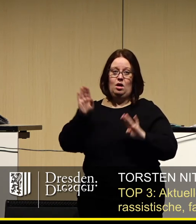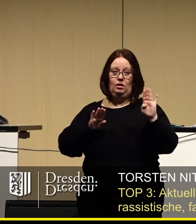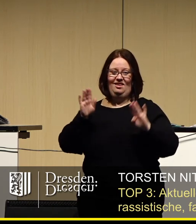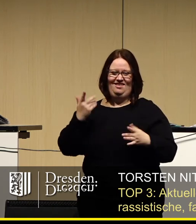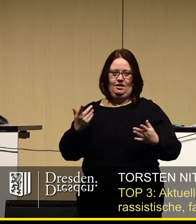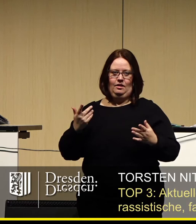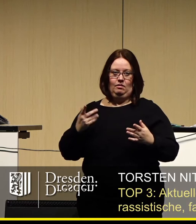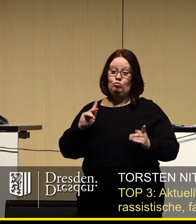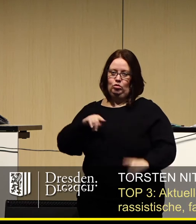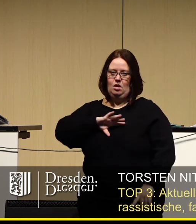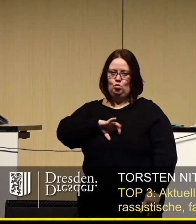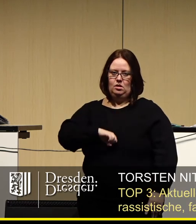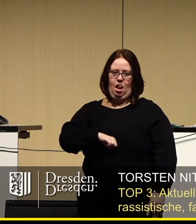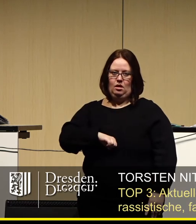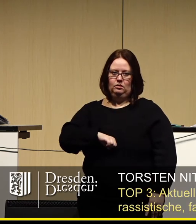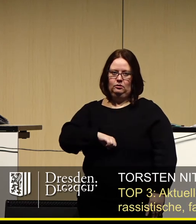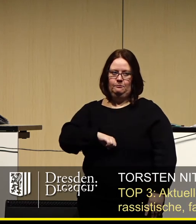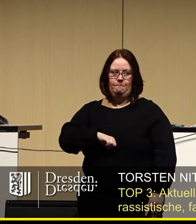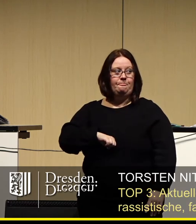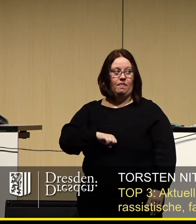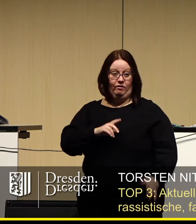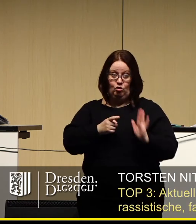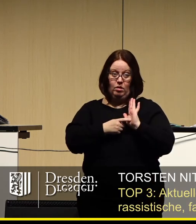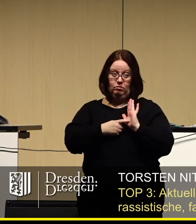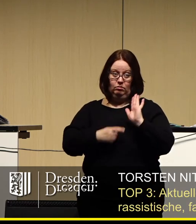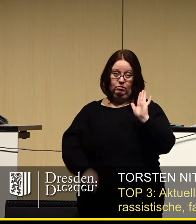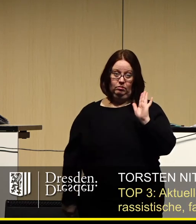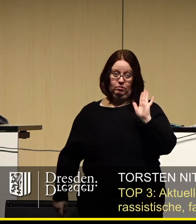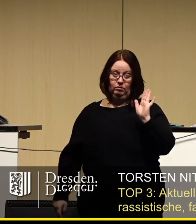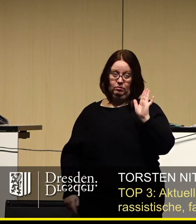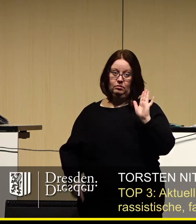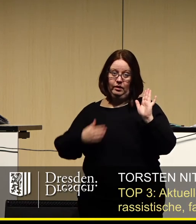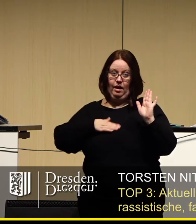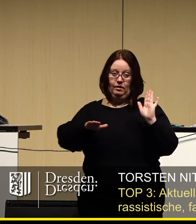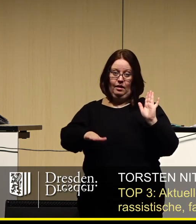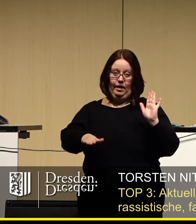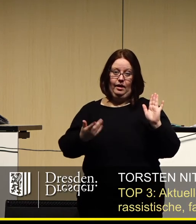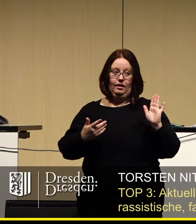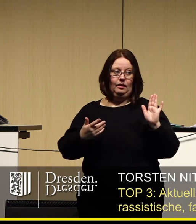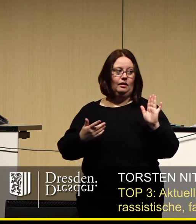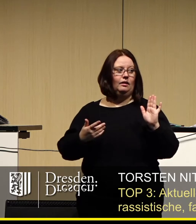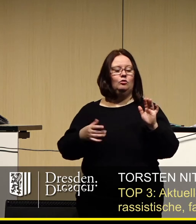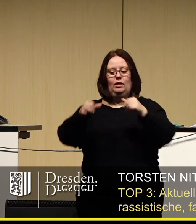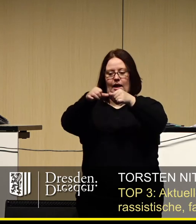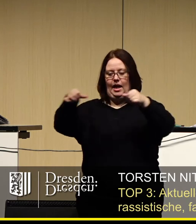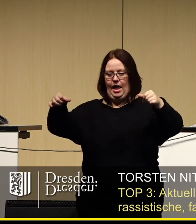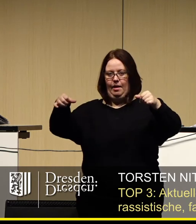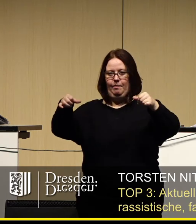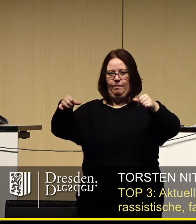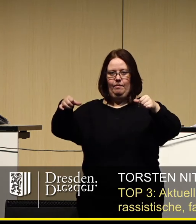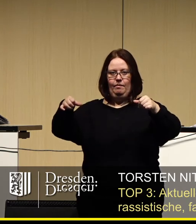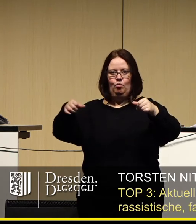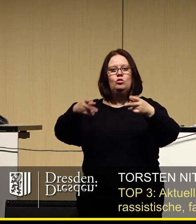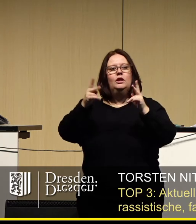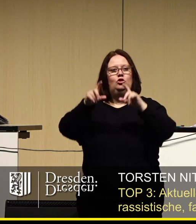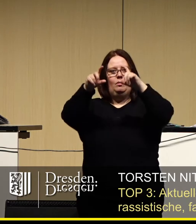Das muss man aushalten. Für diejenigen, die noch mal nachschlagen wollen, ich lasse es hier vorliegen. Reiter habe ich reingeklebt, da finden Sie die